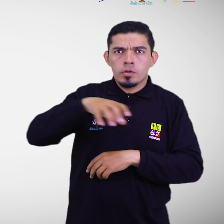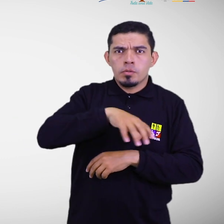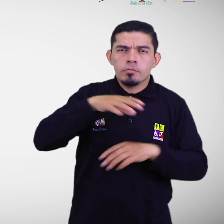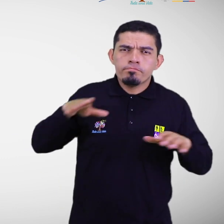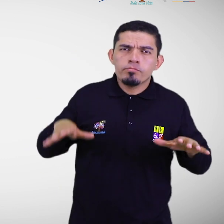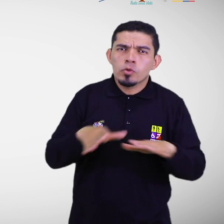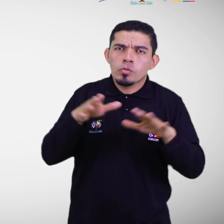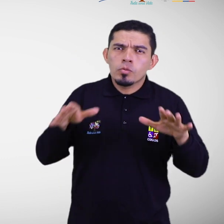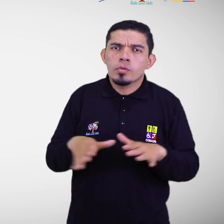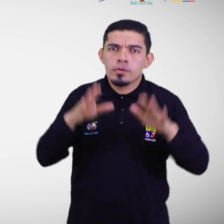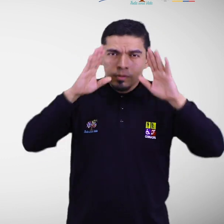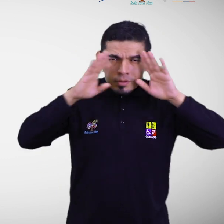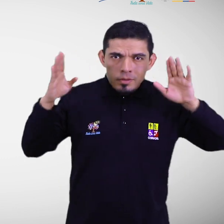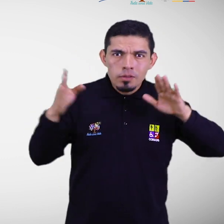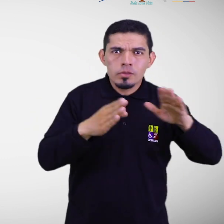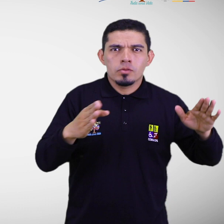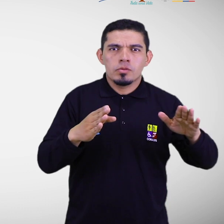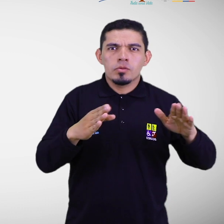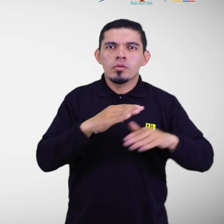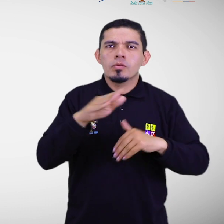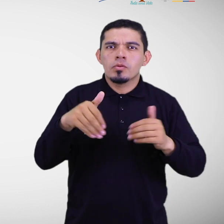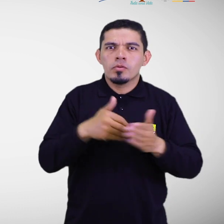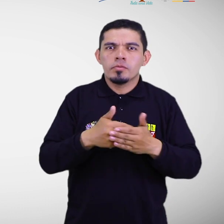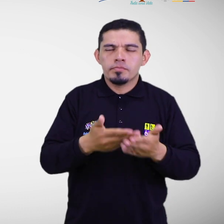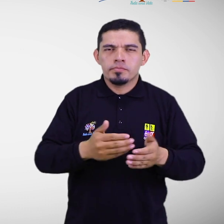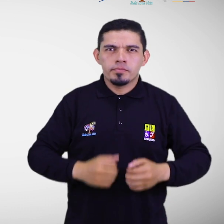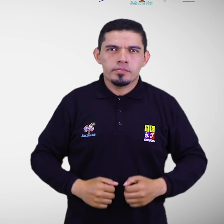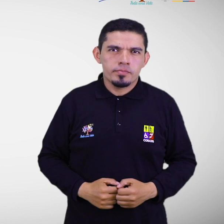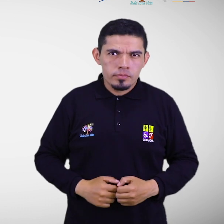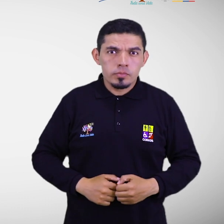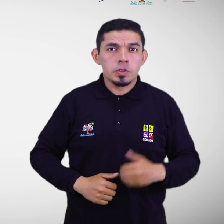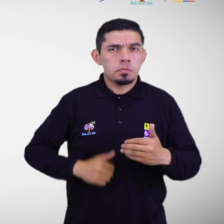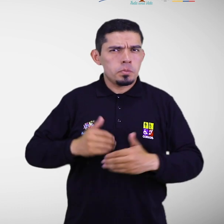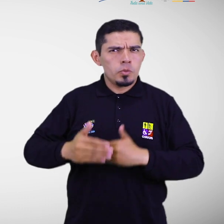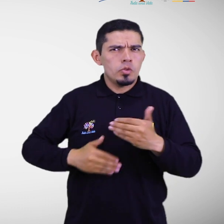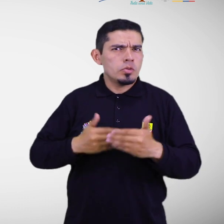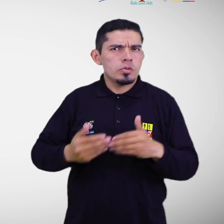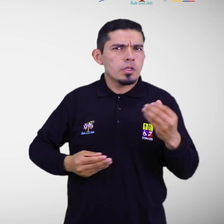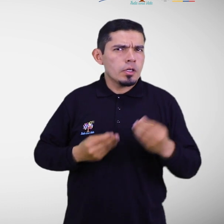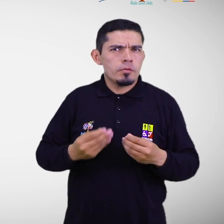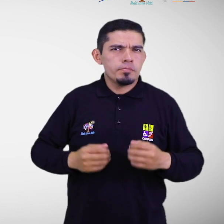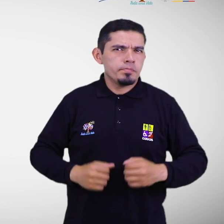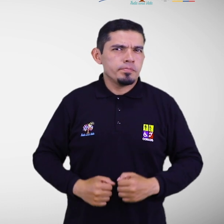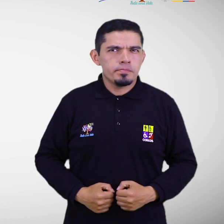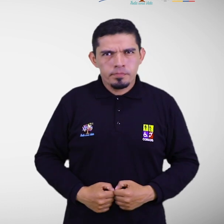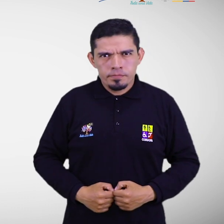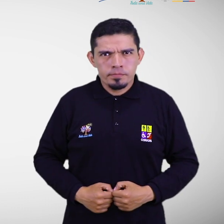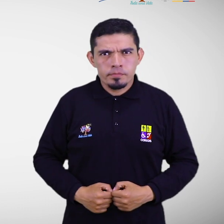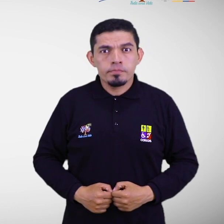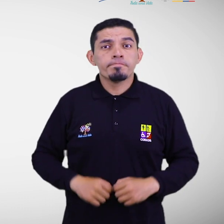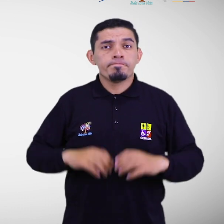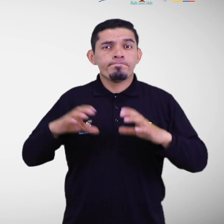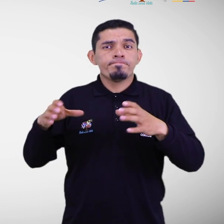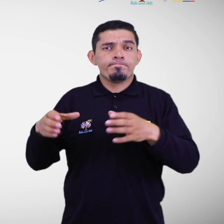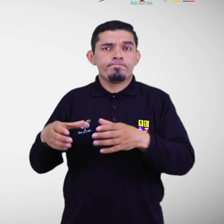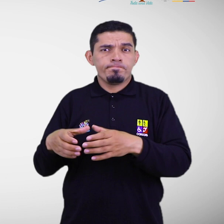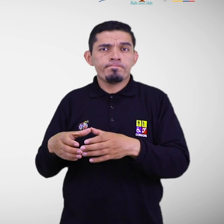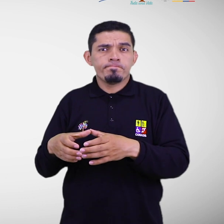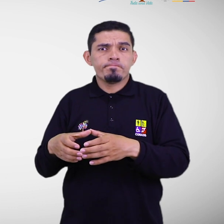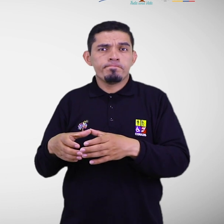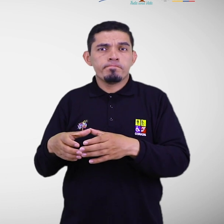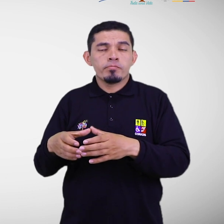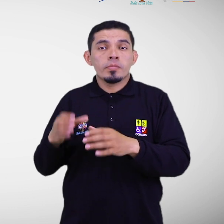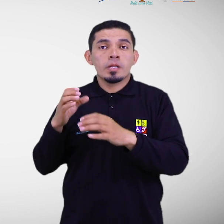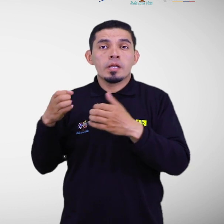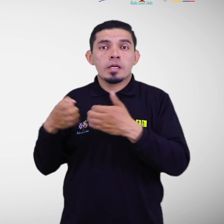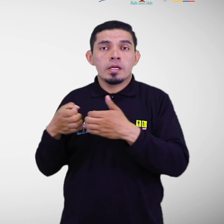promover la atención integral a la población. Para este procedimiento se puede. Conformar y gestionar la intervención